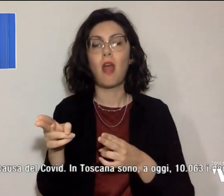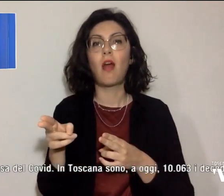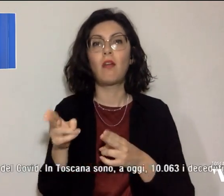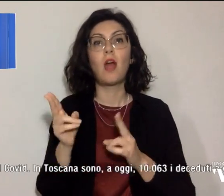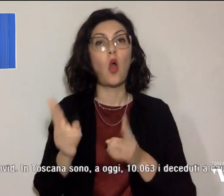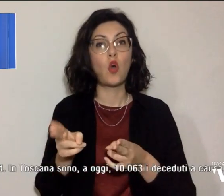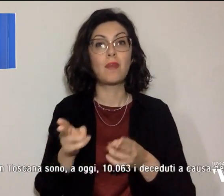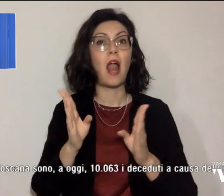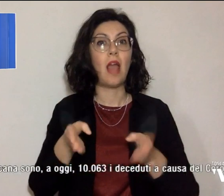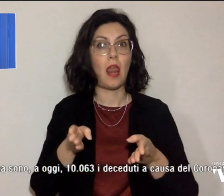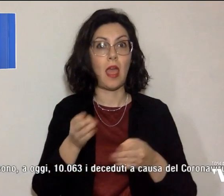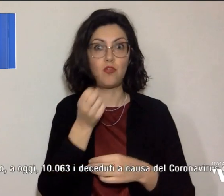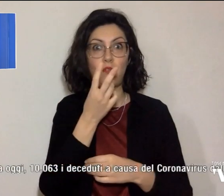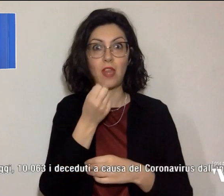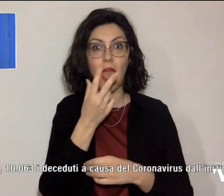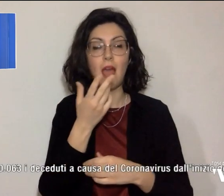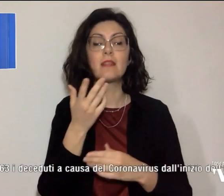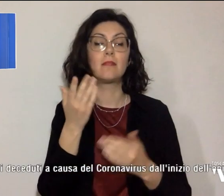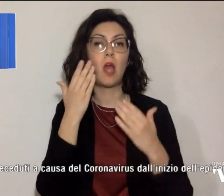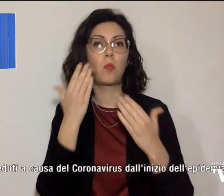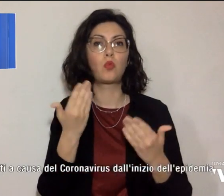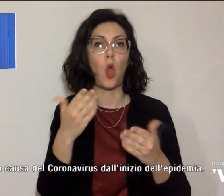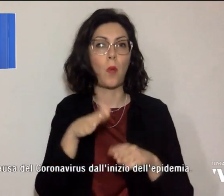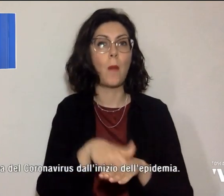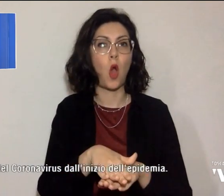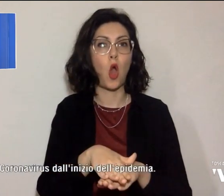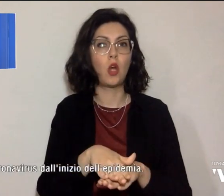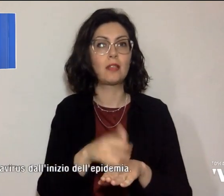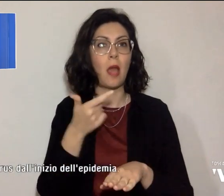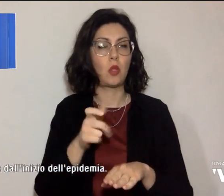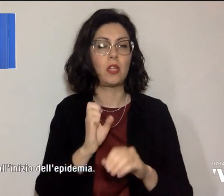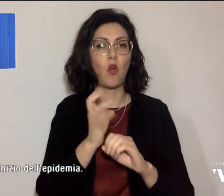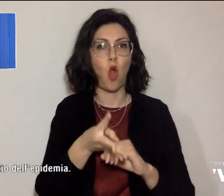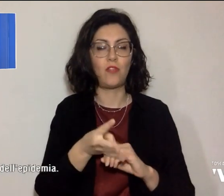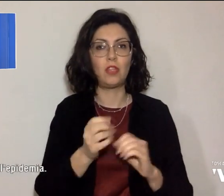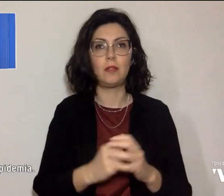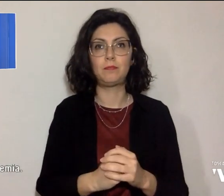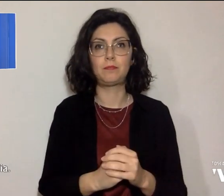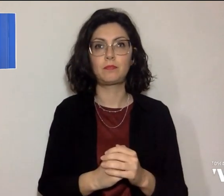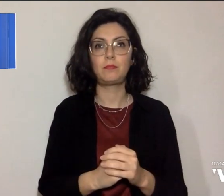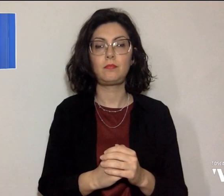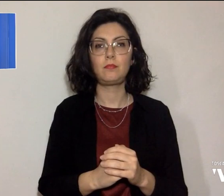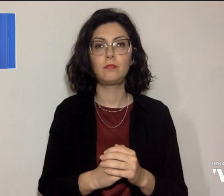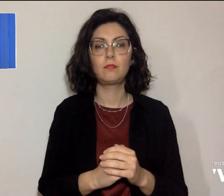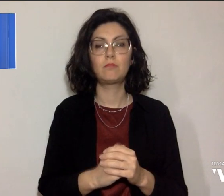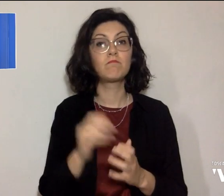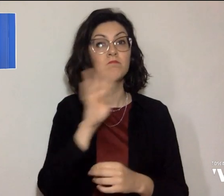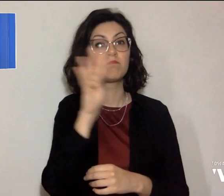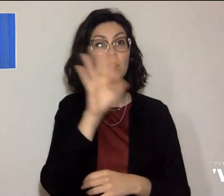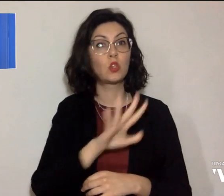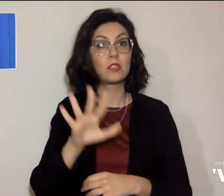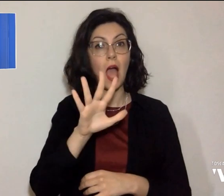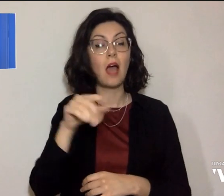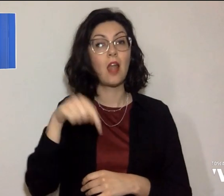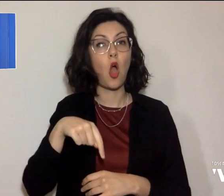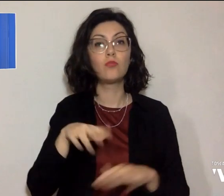Careggi, dove purtroppo è deceduta a causa del Covid. E in Toscana ad oggi sono